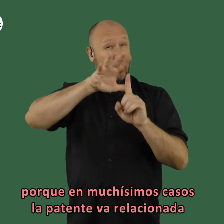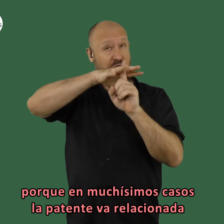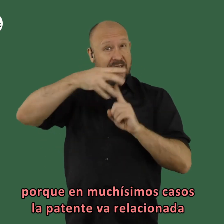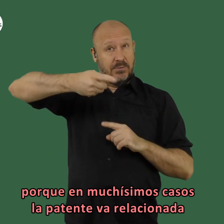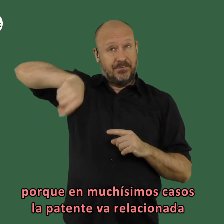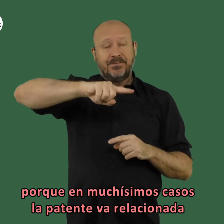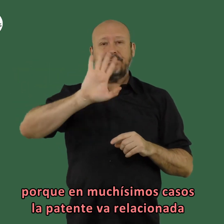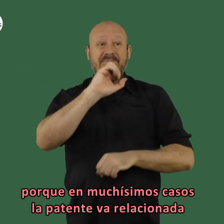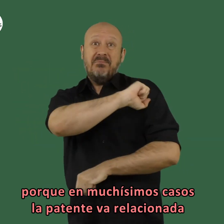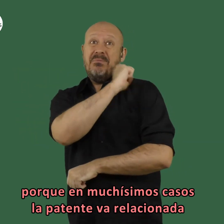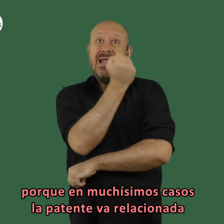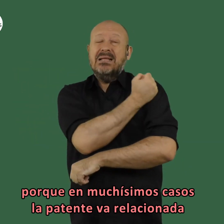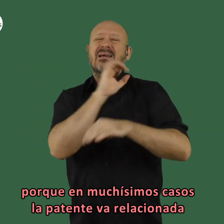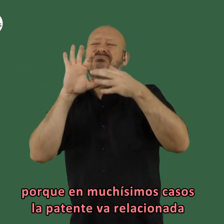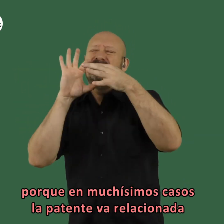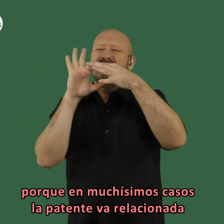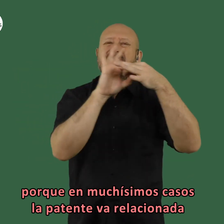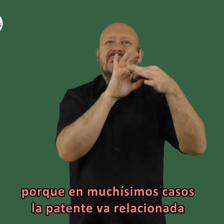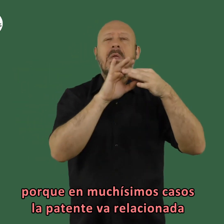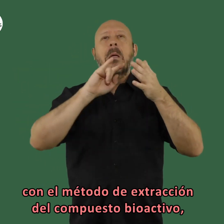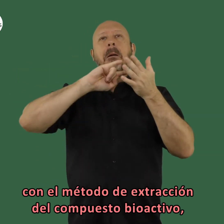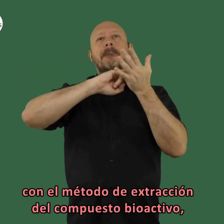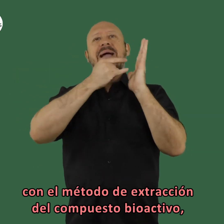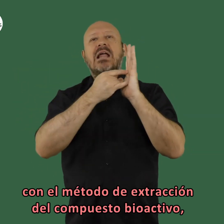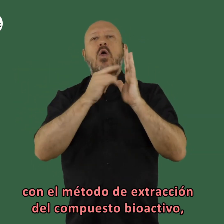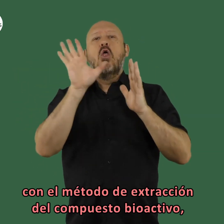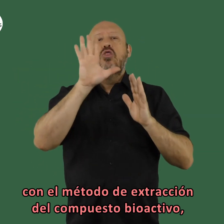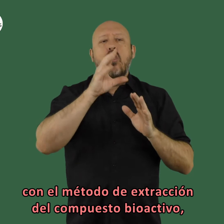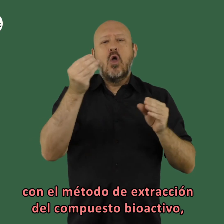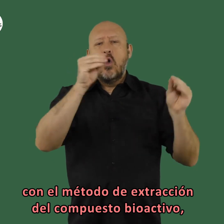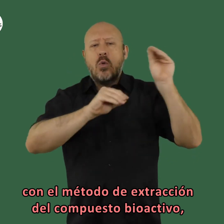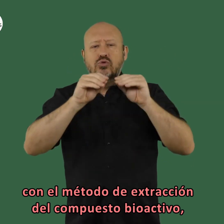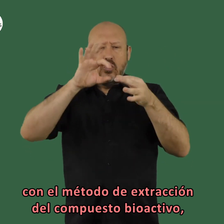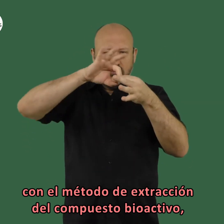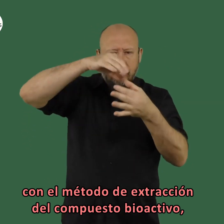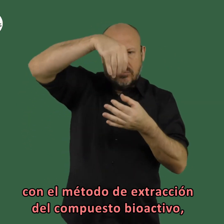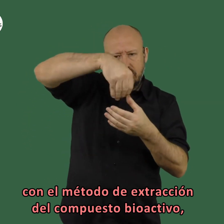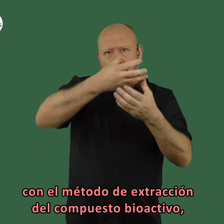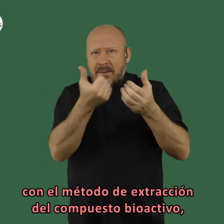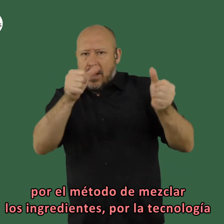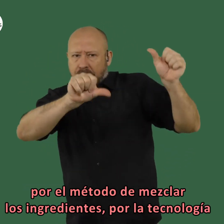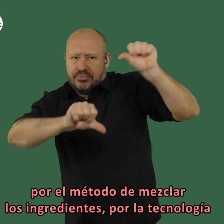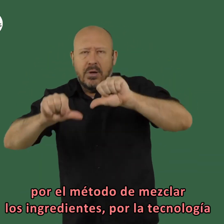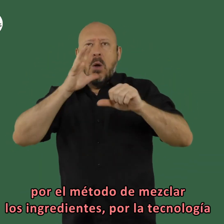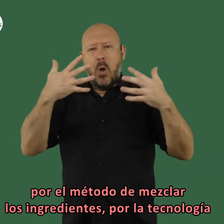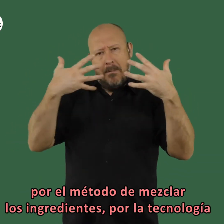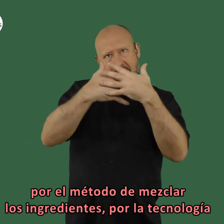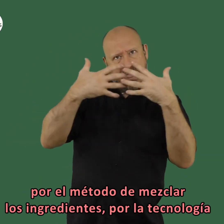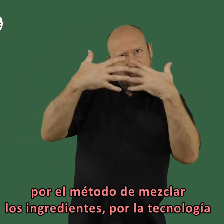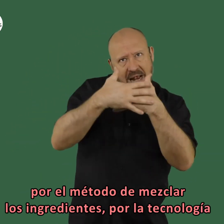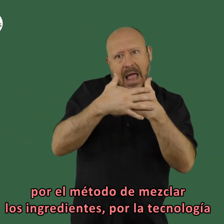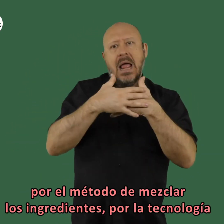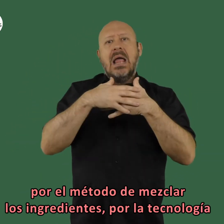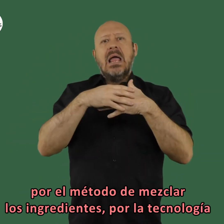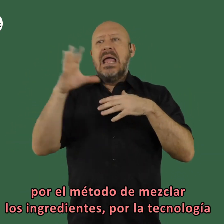muchísimos casos la patente va relacionada con el método de extracción del compuesto bioactivo por el método de